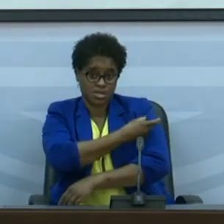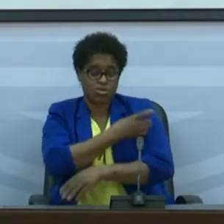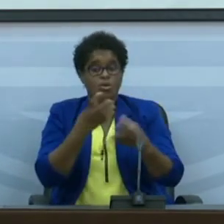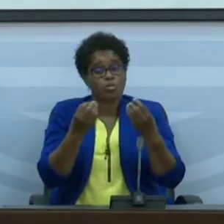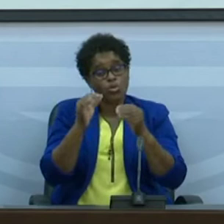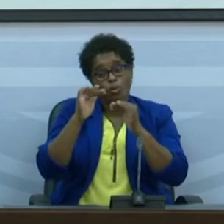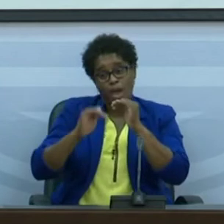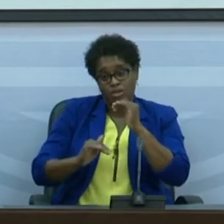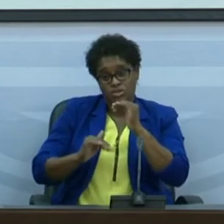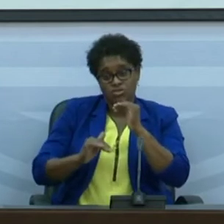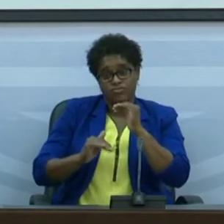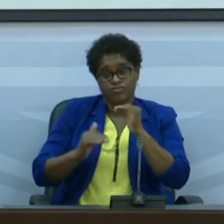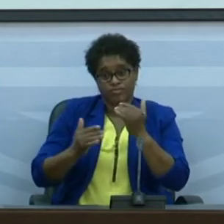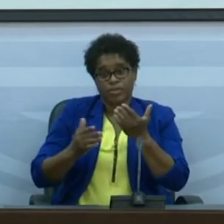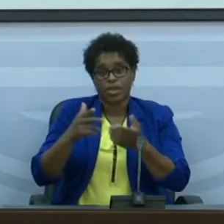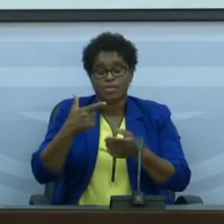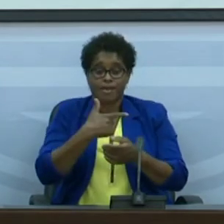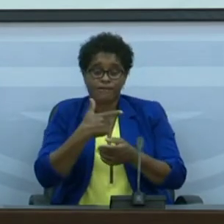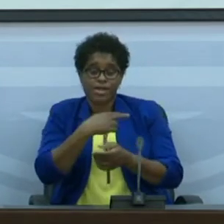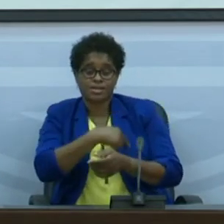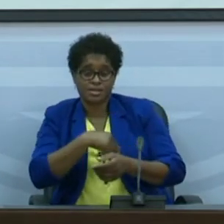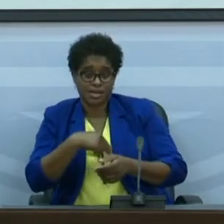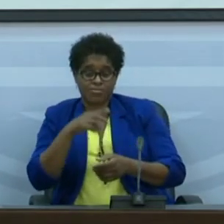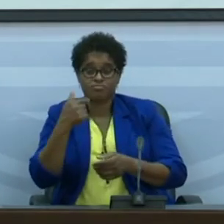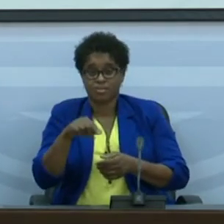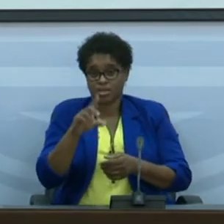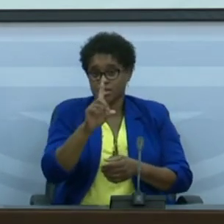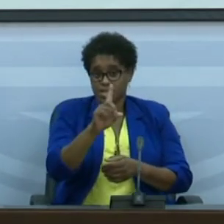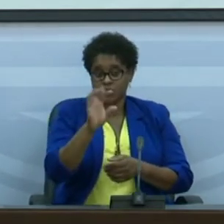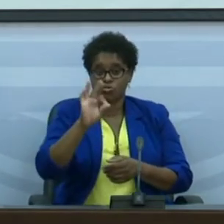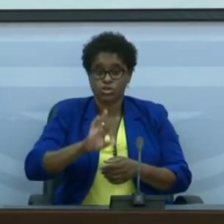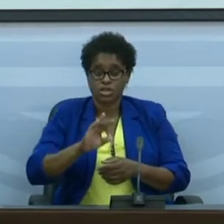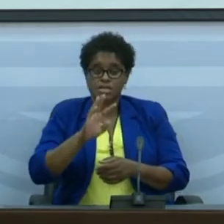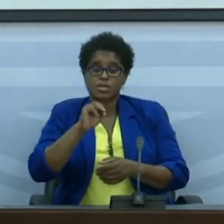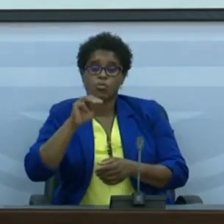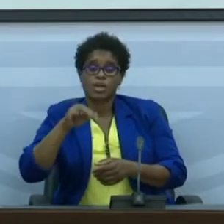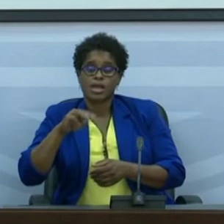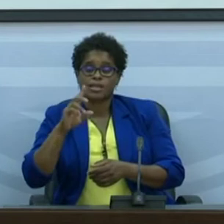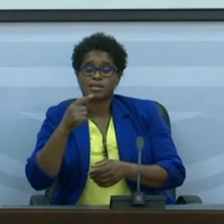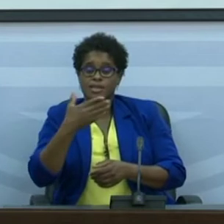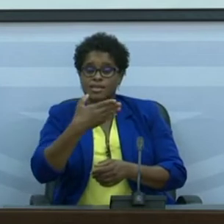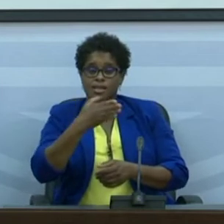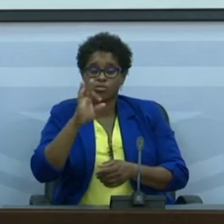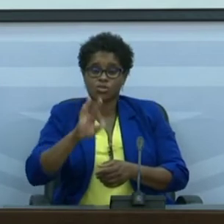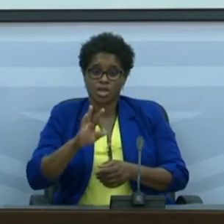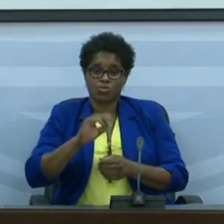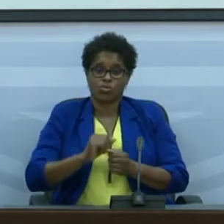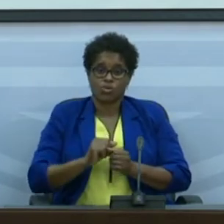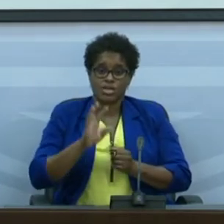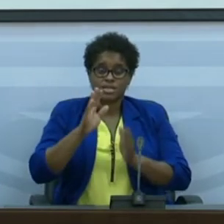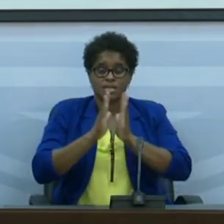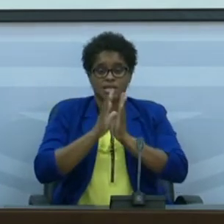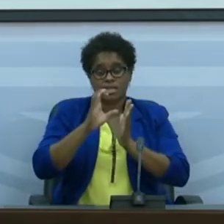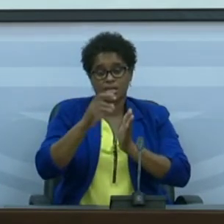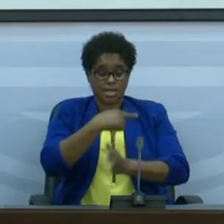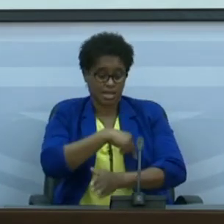baixas, Tarrafalde de Santiago tem 6%, São Miguel tem 7%, Santa